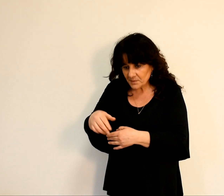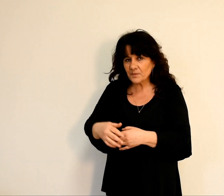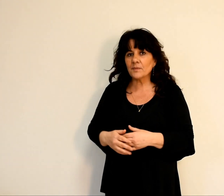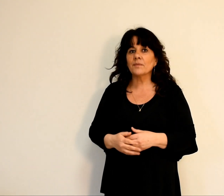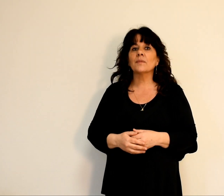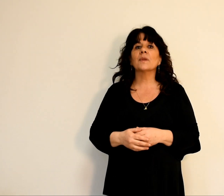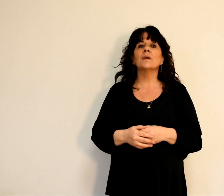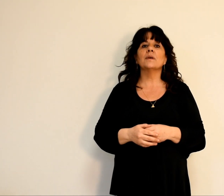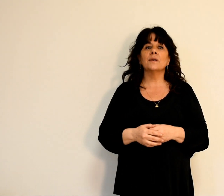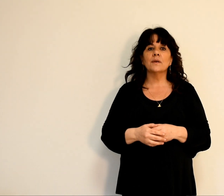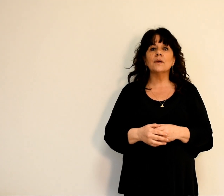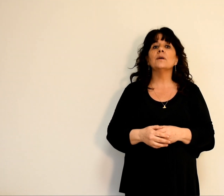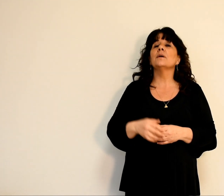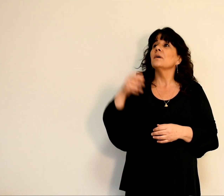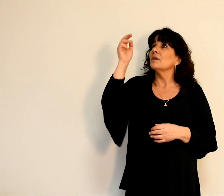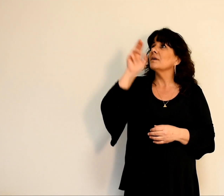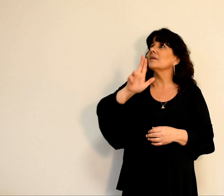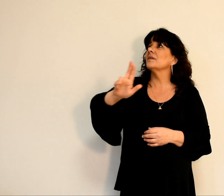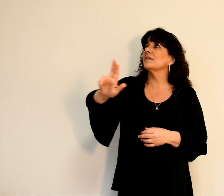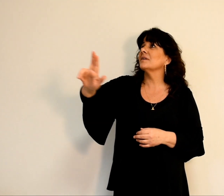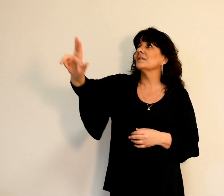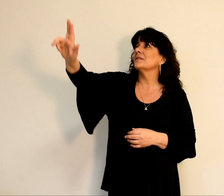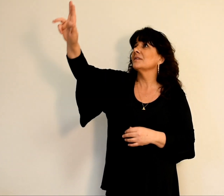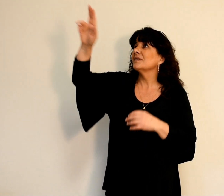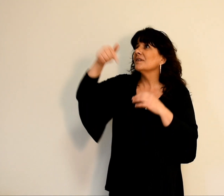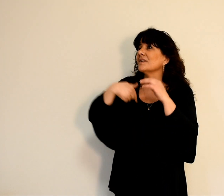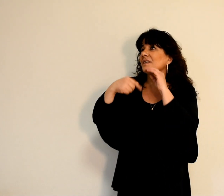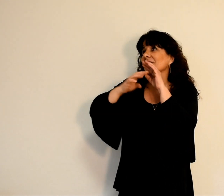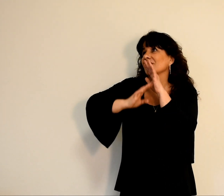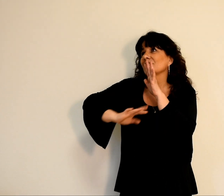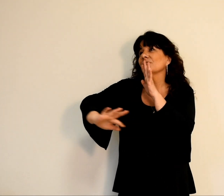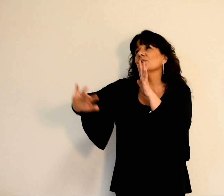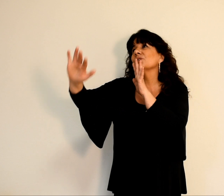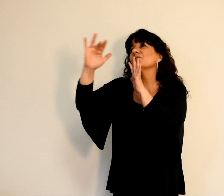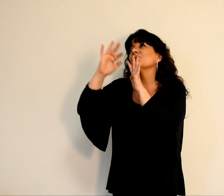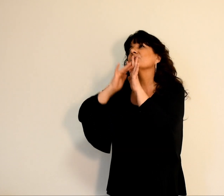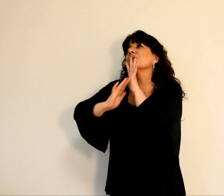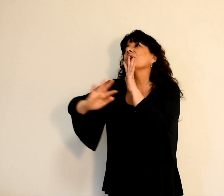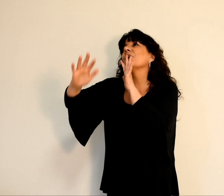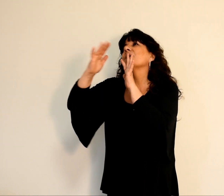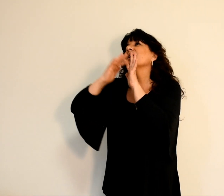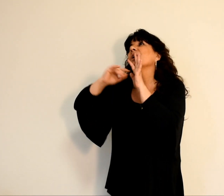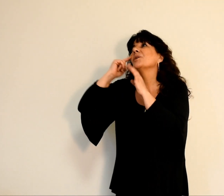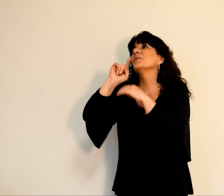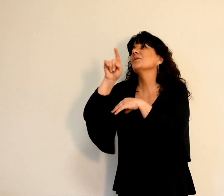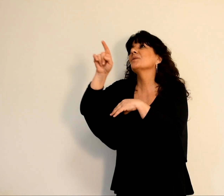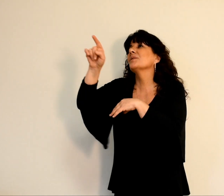Je te chante, Seigneur,